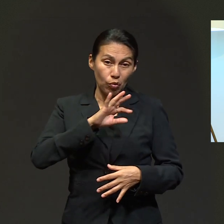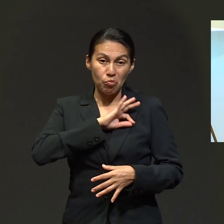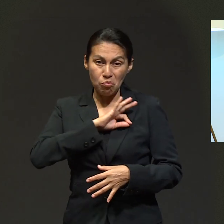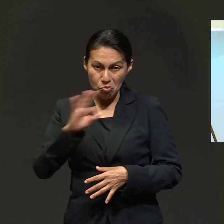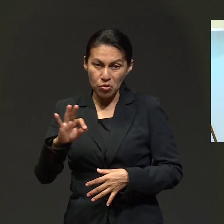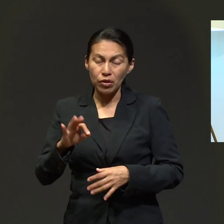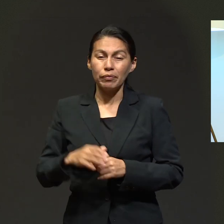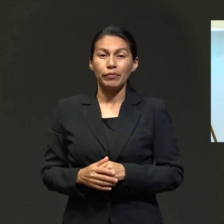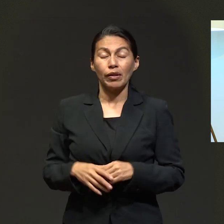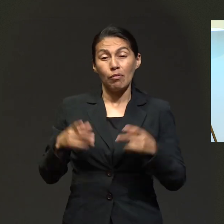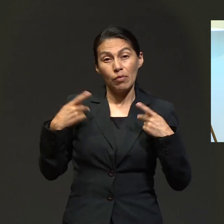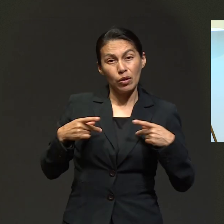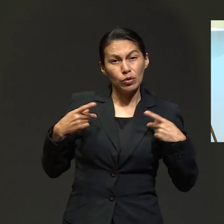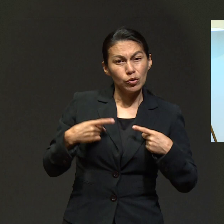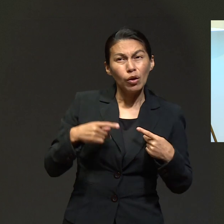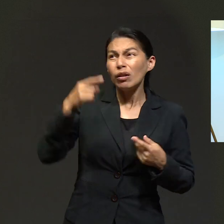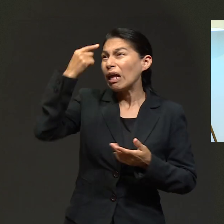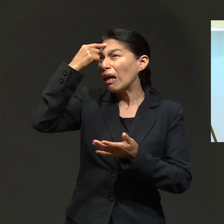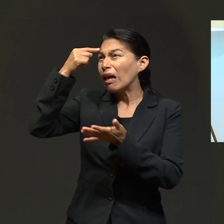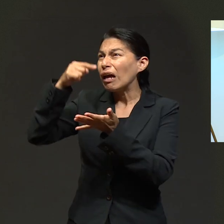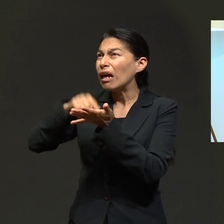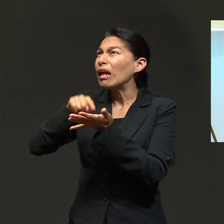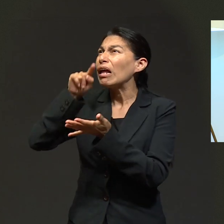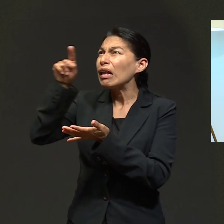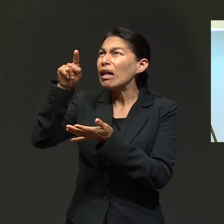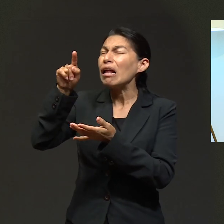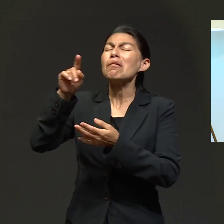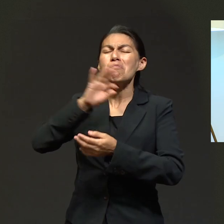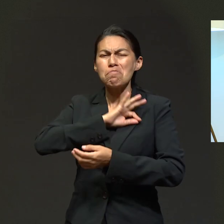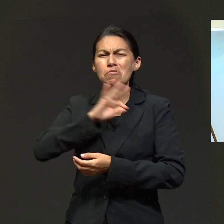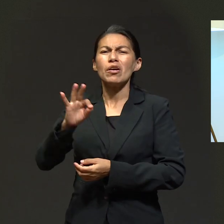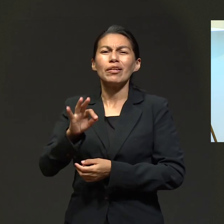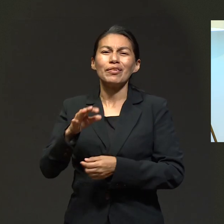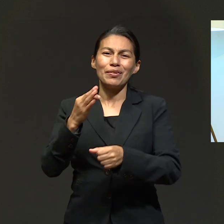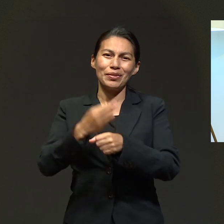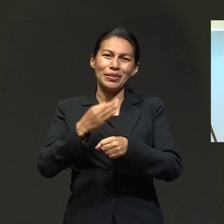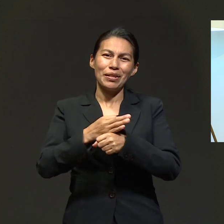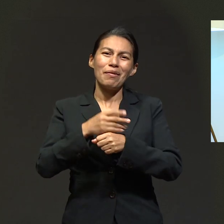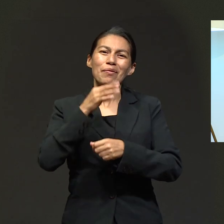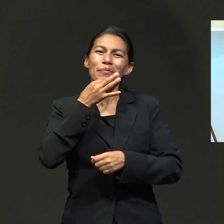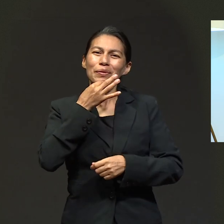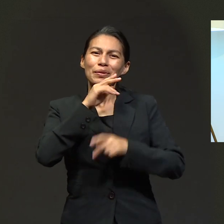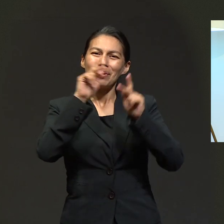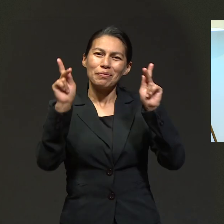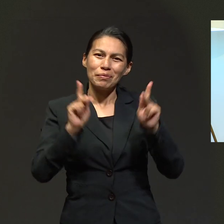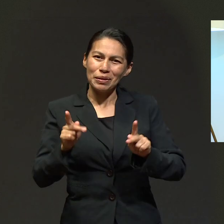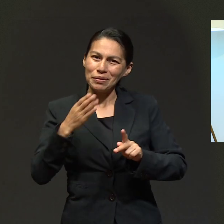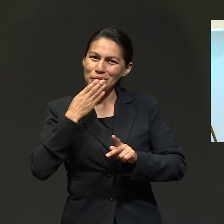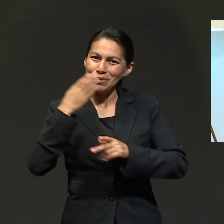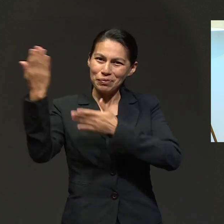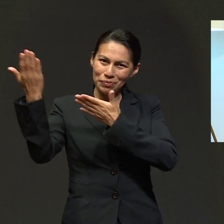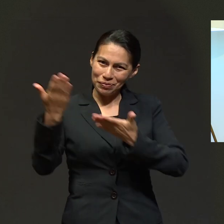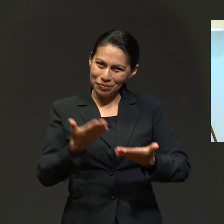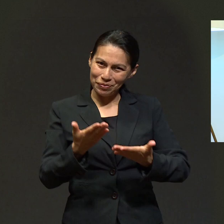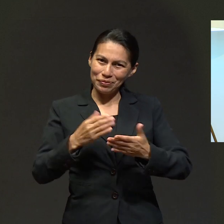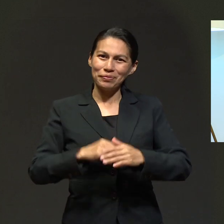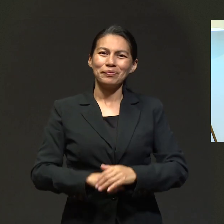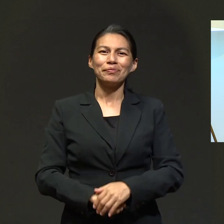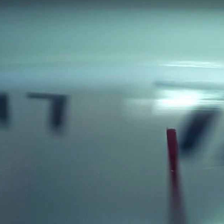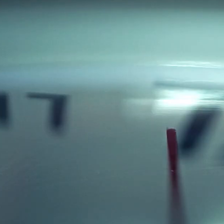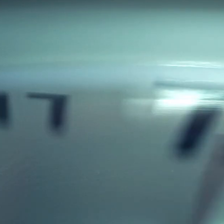para aquellos que creen en Él, porque esto es un momento de paz. Bienvenidos.